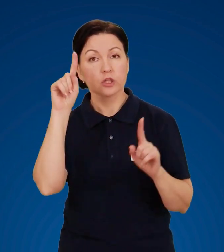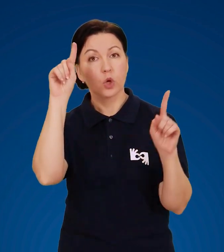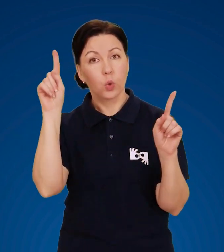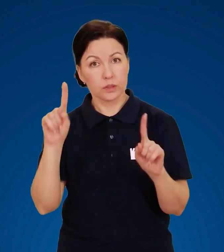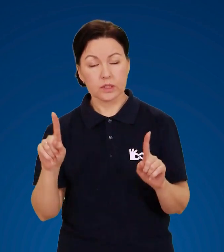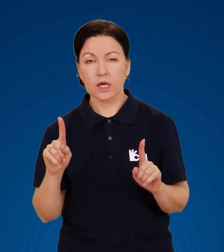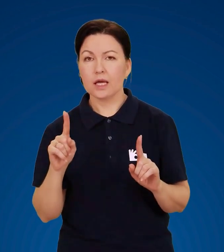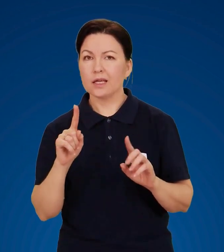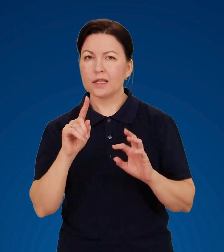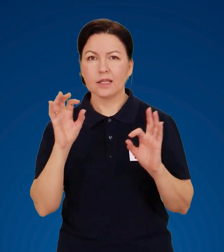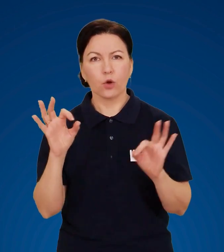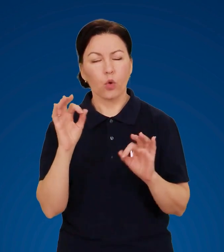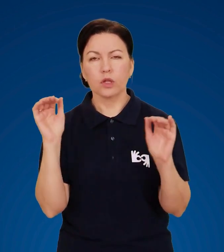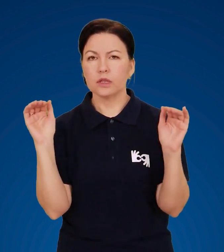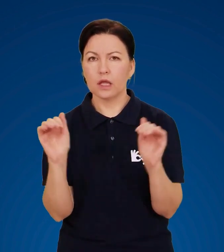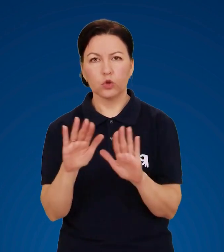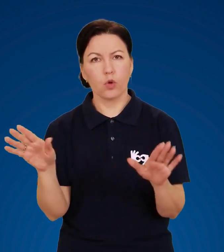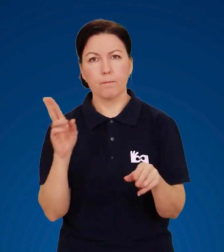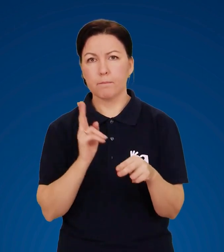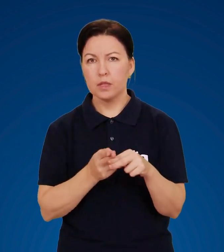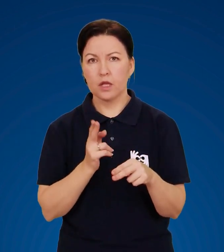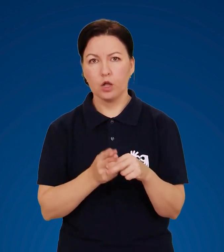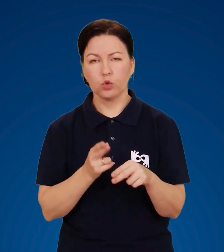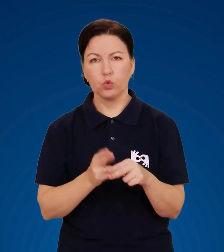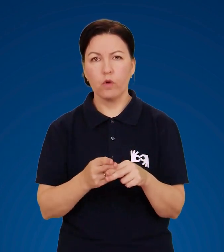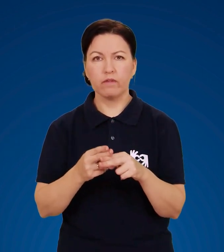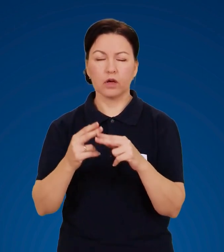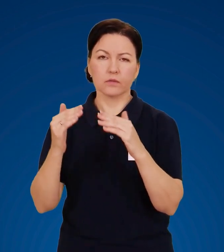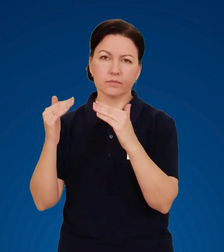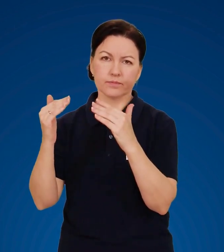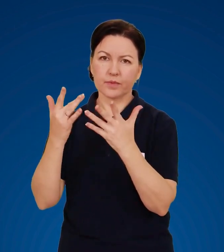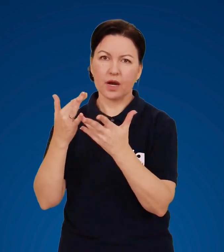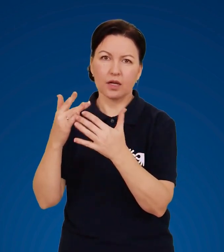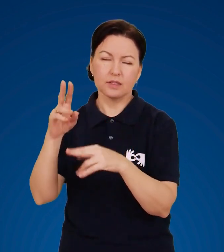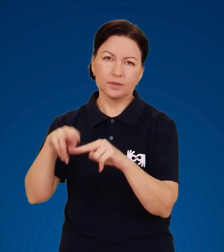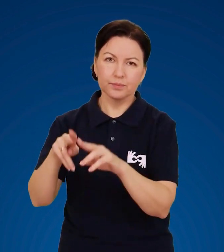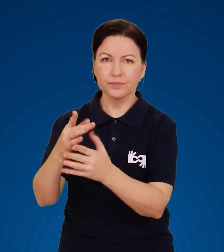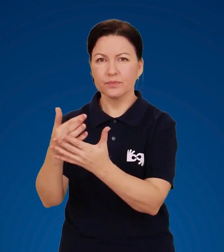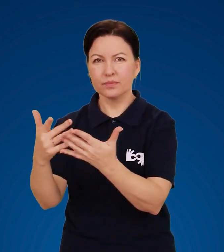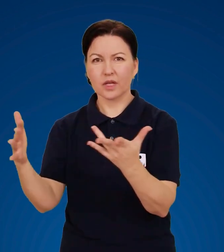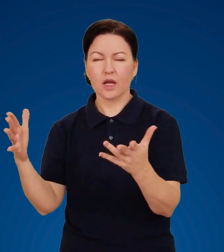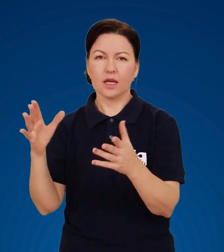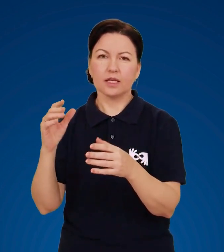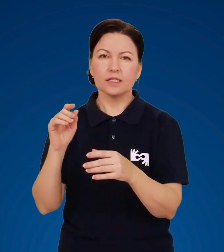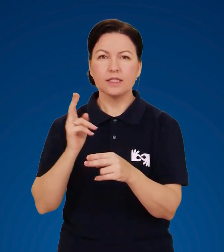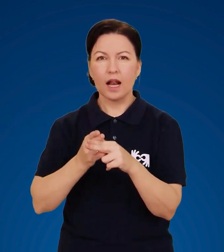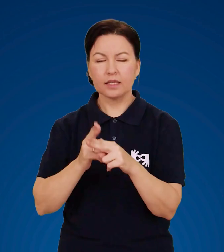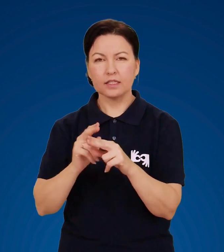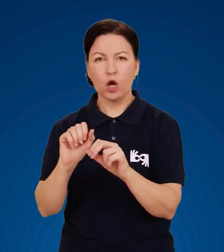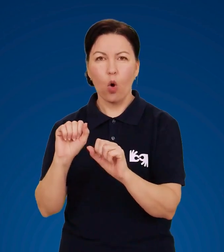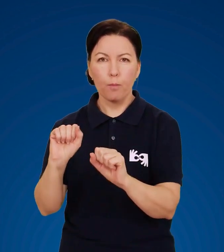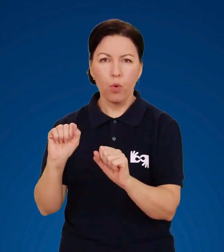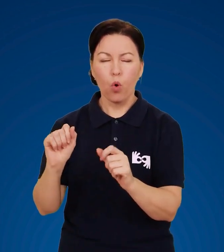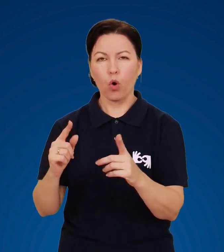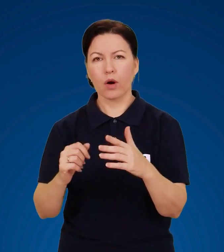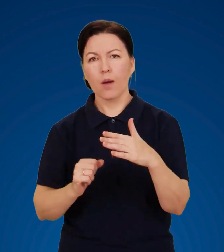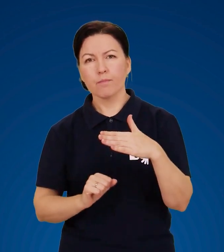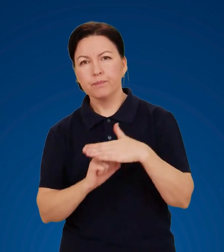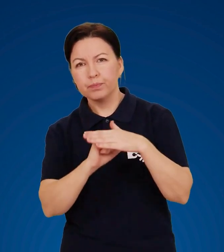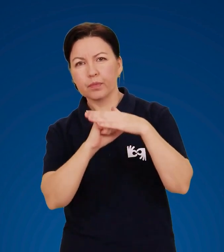Під час грози ніколи не торкайтеся металевих споруд і залізних електроопор, опор